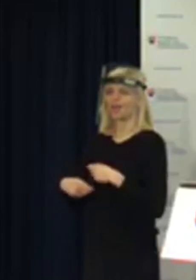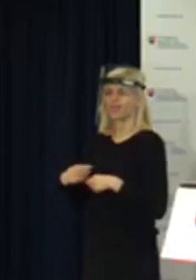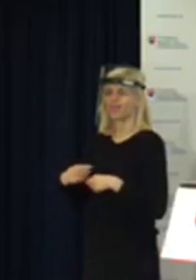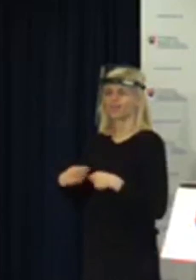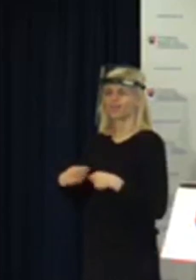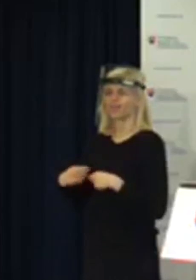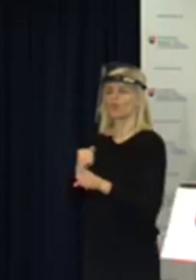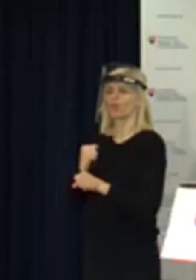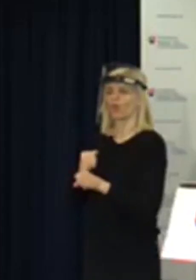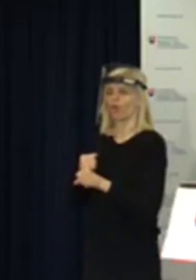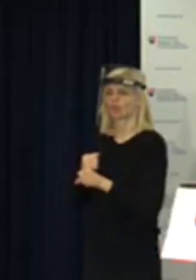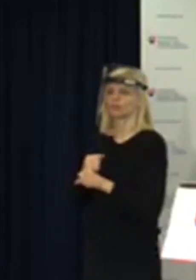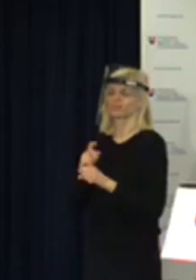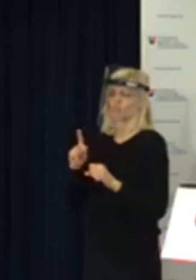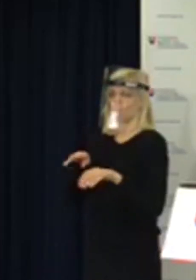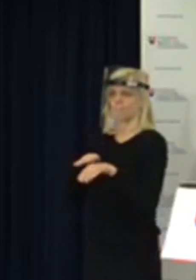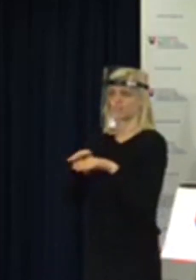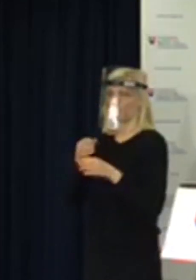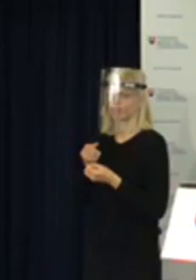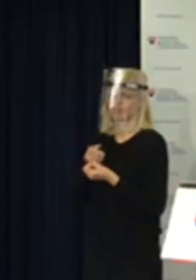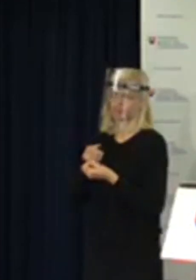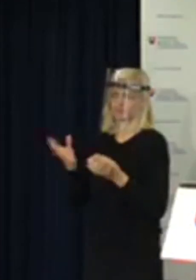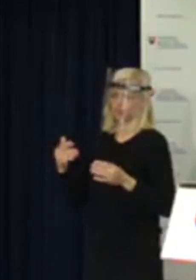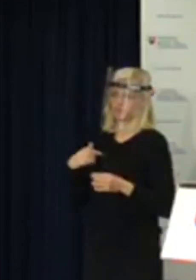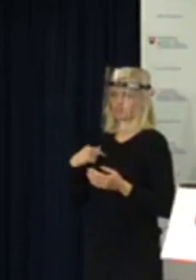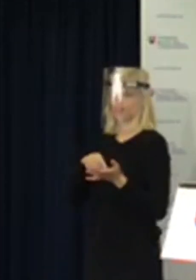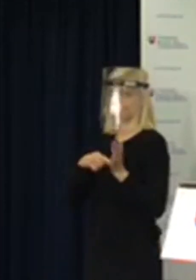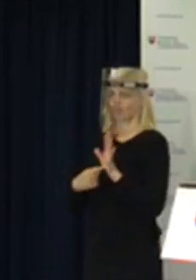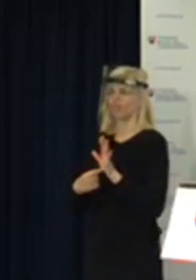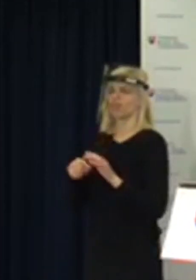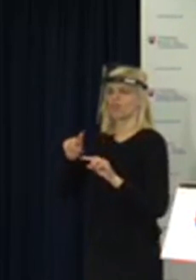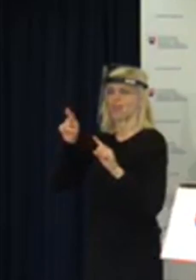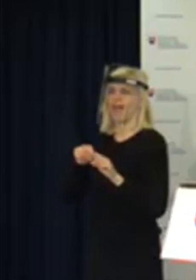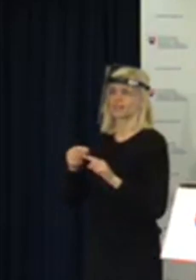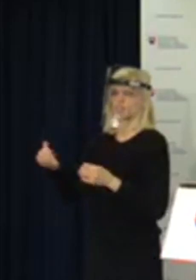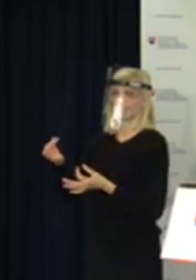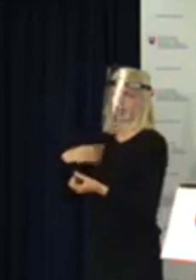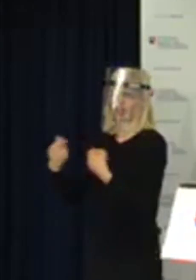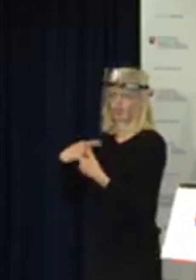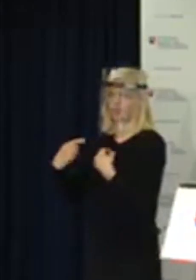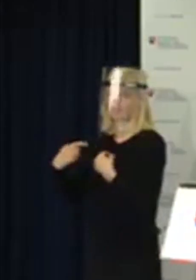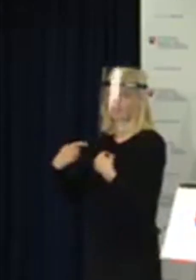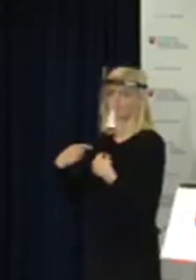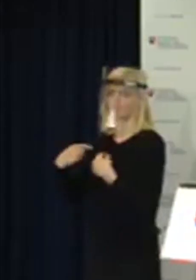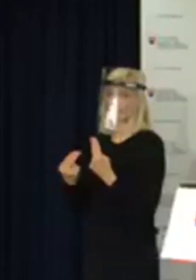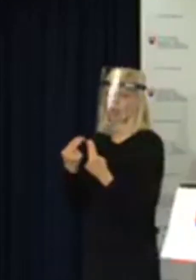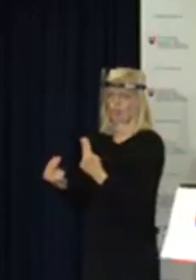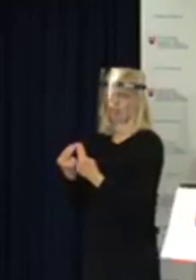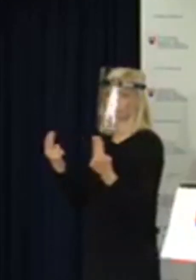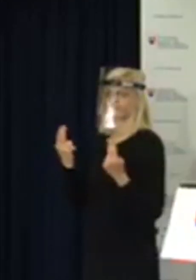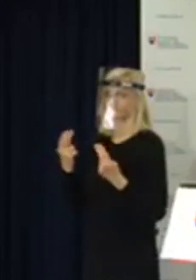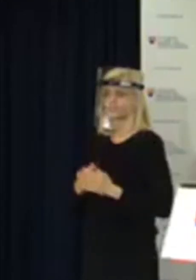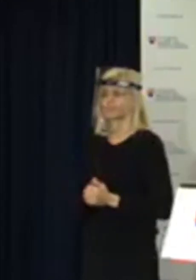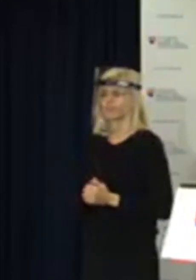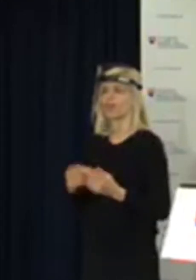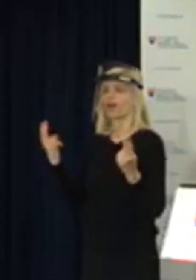robiť miniatrím, kde sa nás budú môcť opýtať akúkoľvek otázku a my budeme na ňu odpovedať, ale budeme odpovedať na otázky,